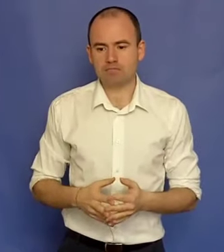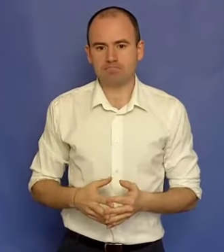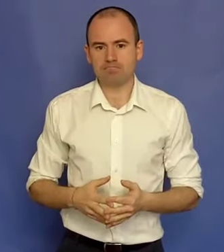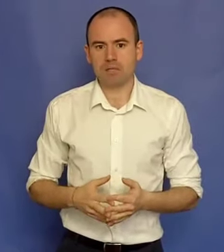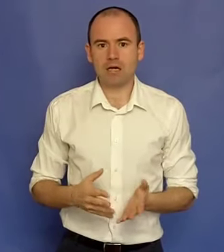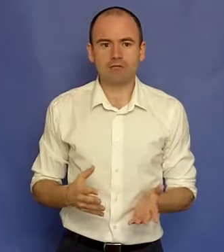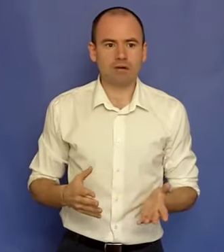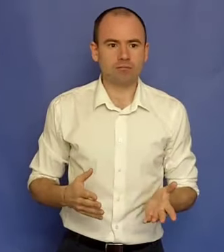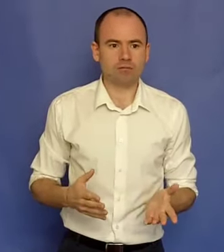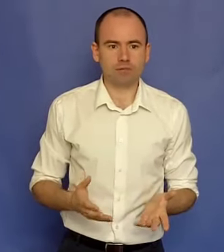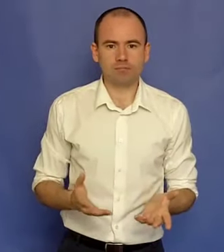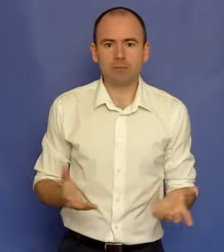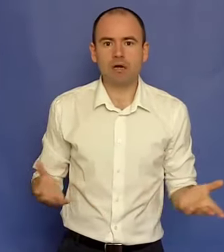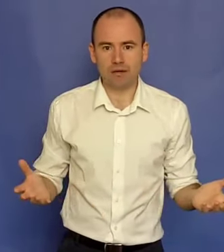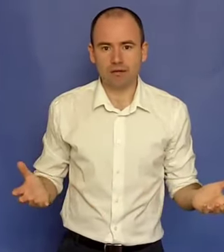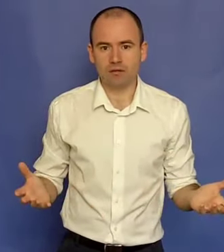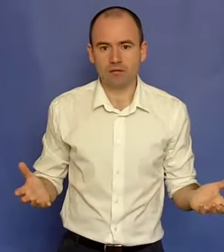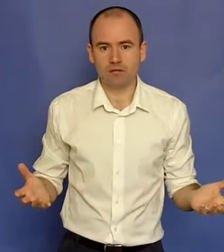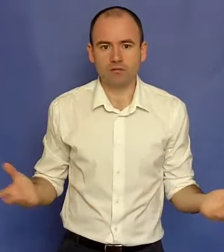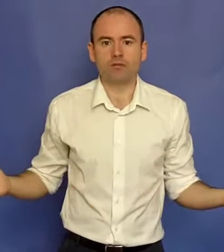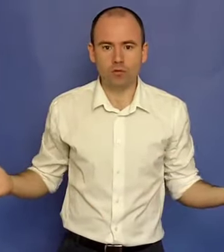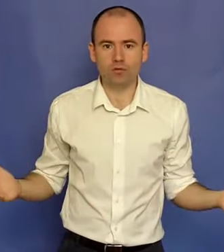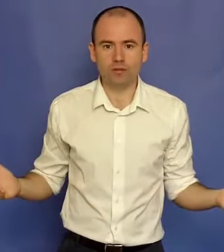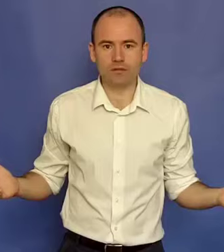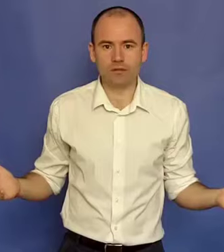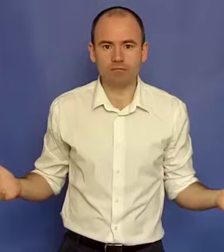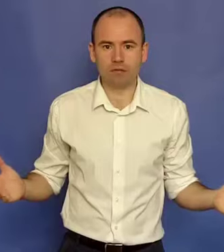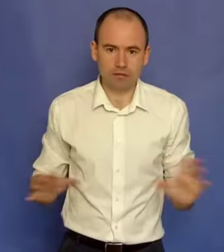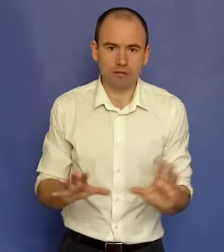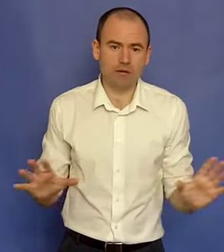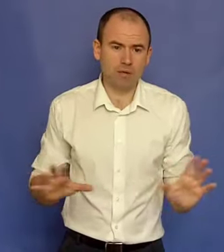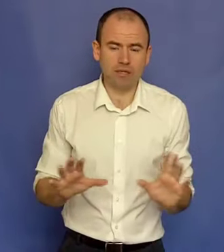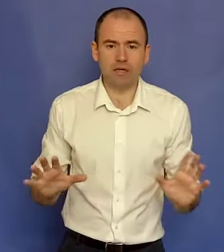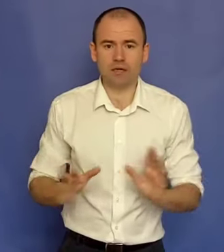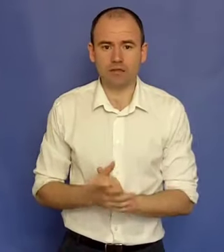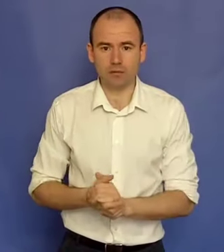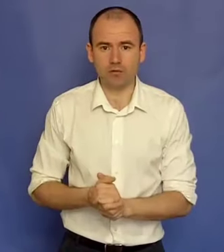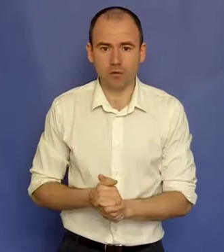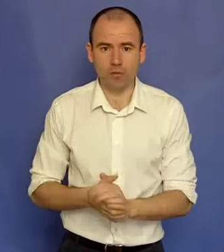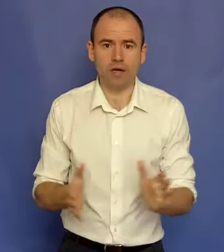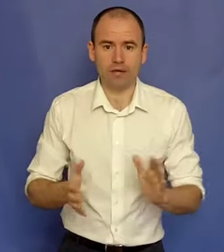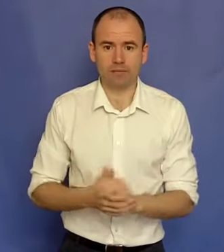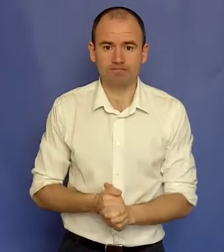măcar aveam săpt de mâncare timp de lună de zile. Atâta banii, astea mi-o sigură, mâncarea.